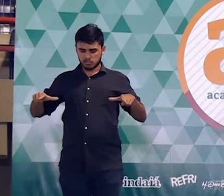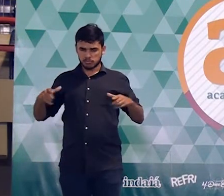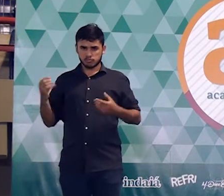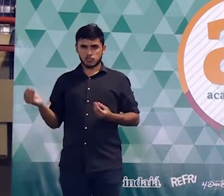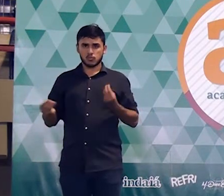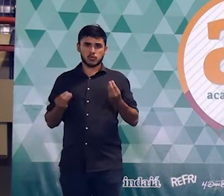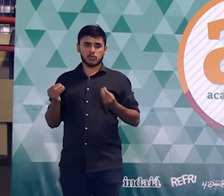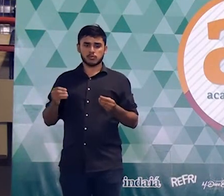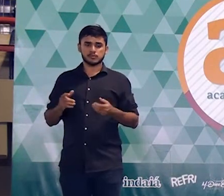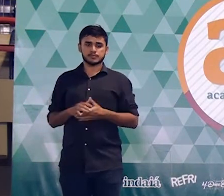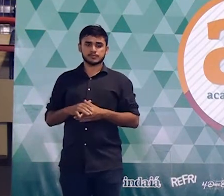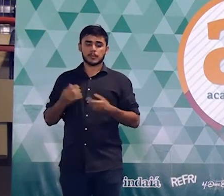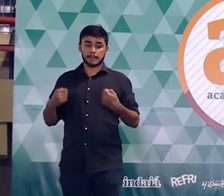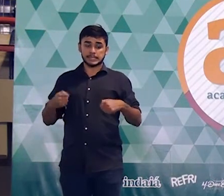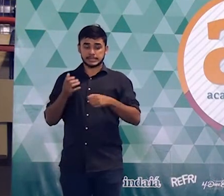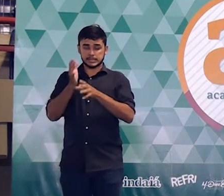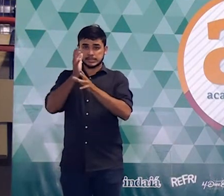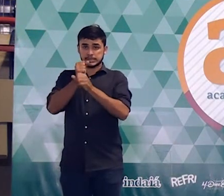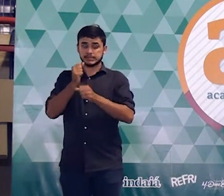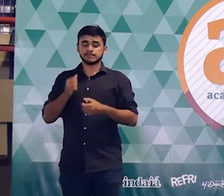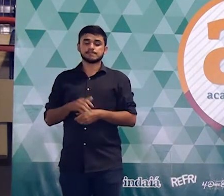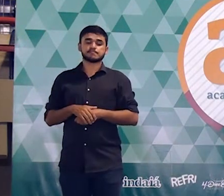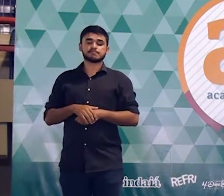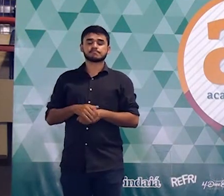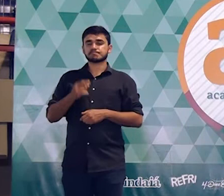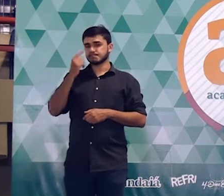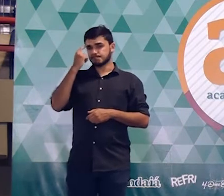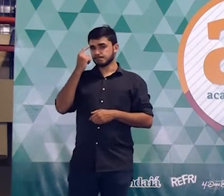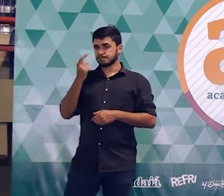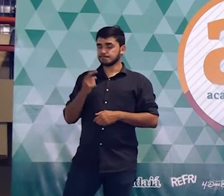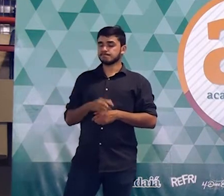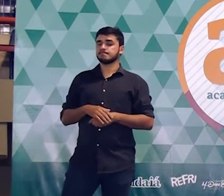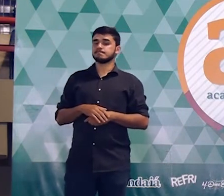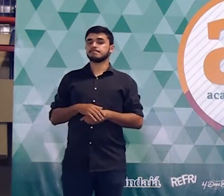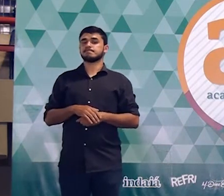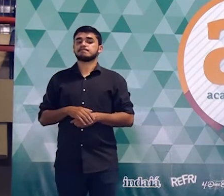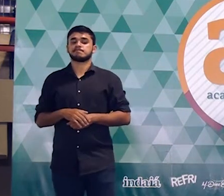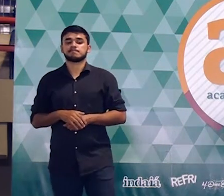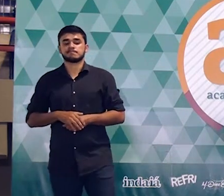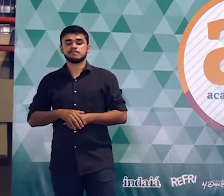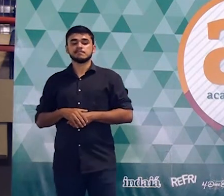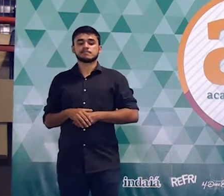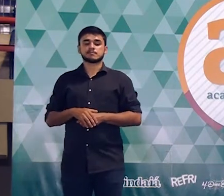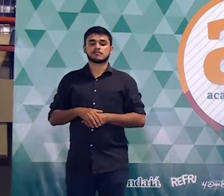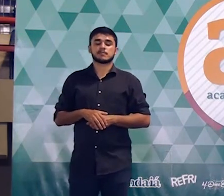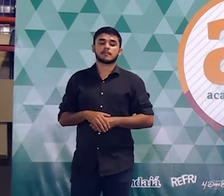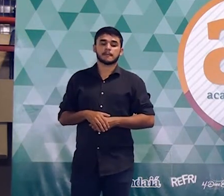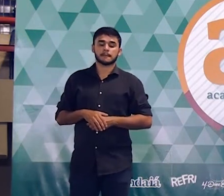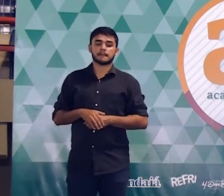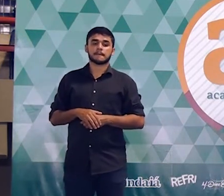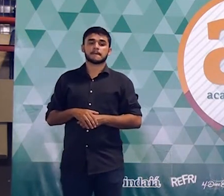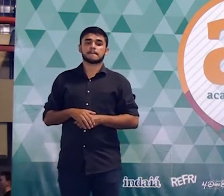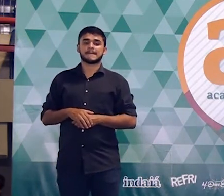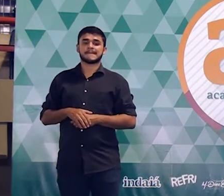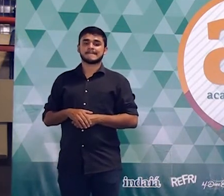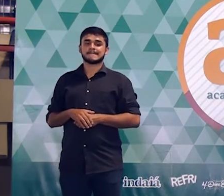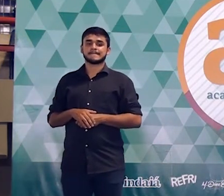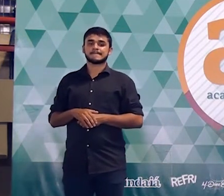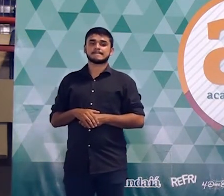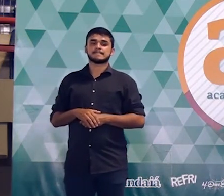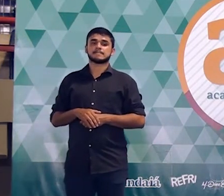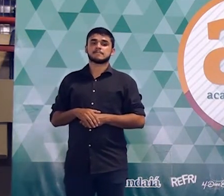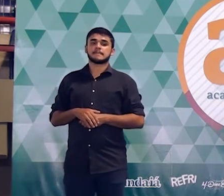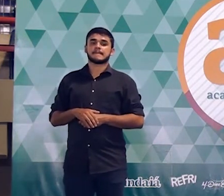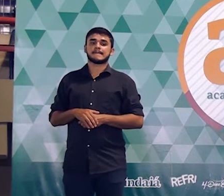que a gente vai fazer para resolver uma questão dessa? Vamos pensar aqui comigo, tá bom, gente? Primeiro. Primeira situação. A primeira situação